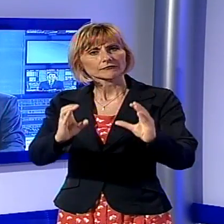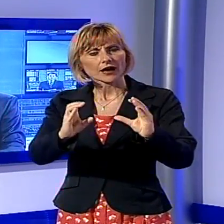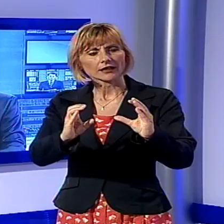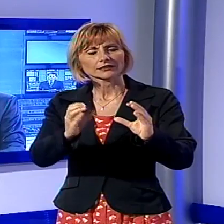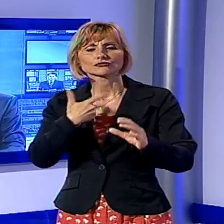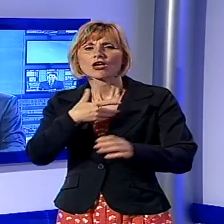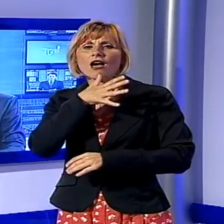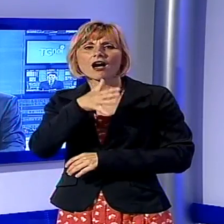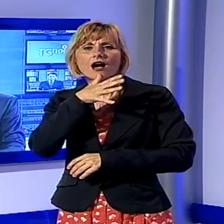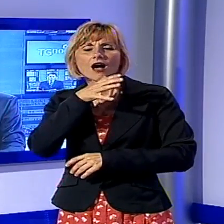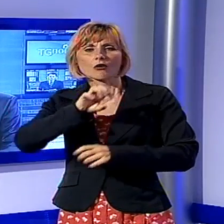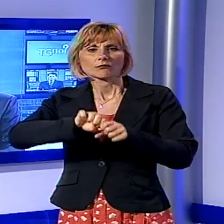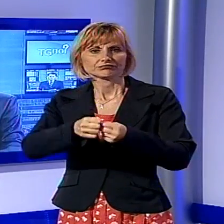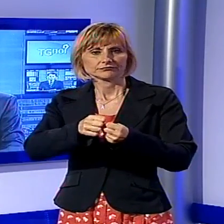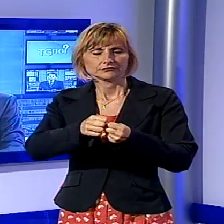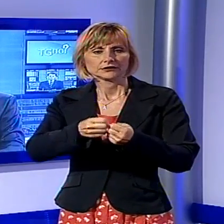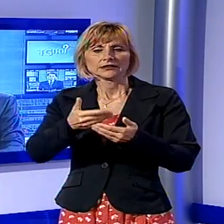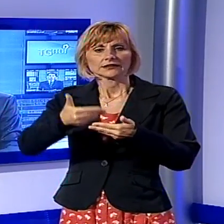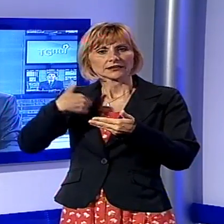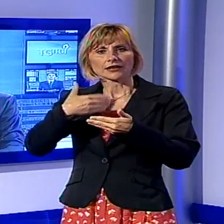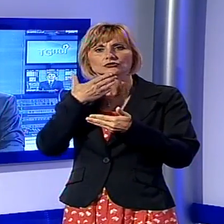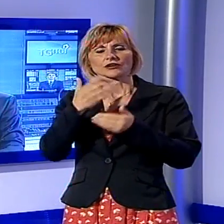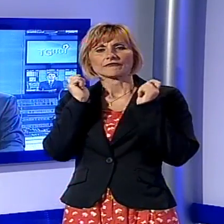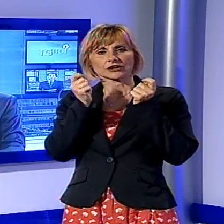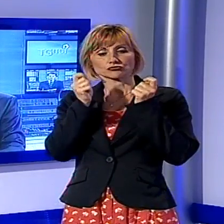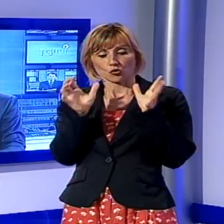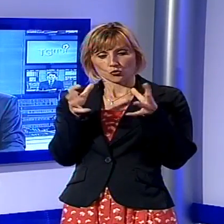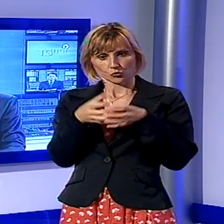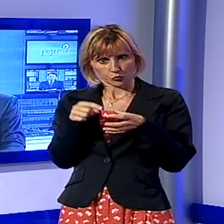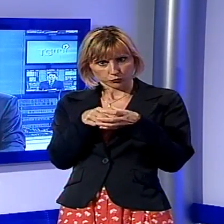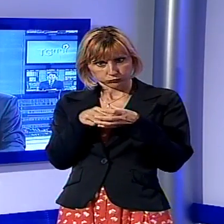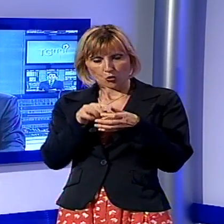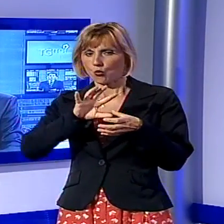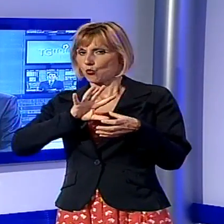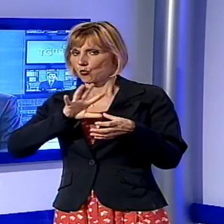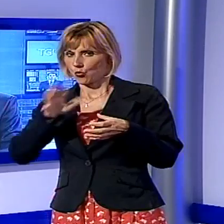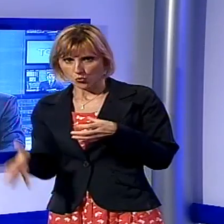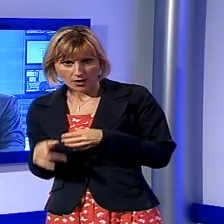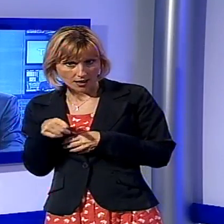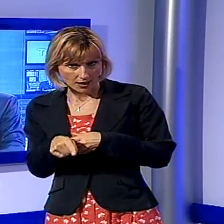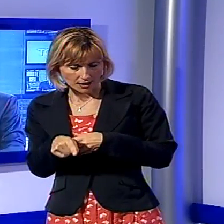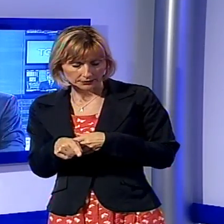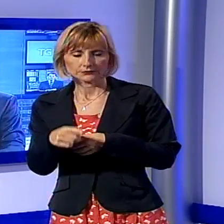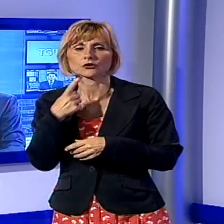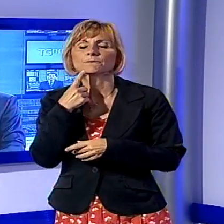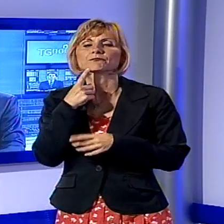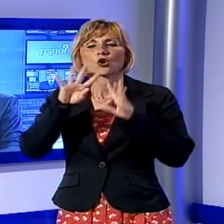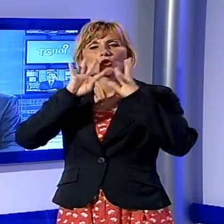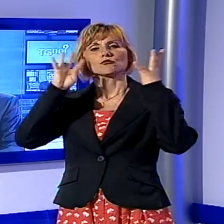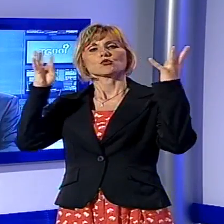San Francesco. Un gruppo di giovani, in questo caso invece colti sul fatto e già denunciati, hanno imbrattato le mura